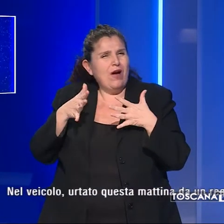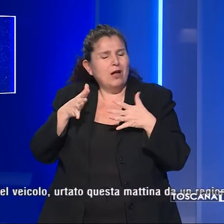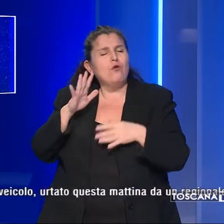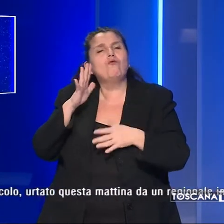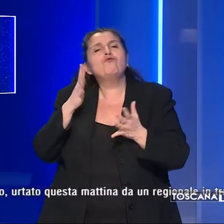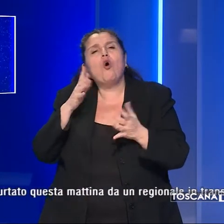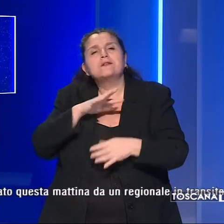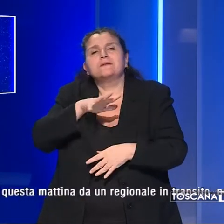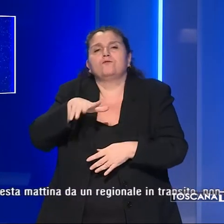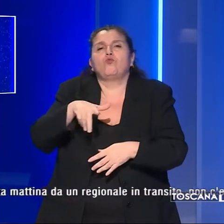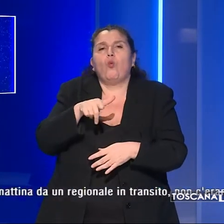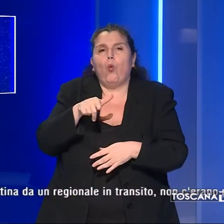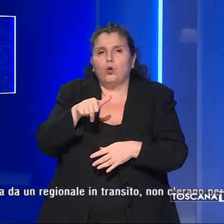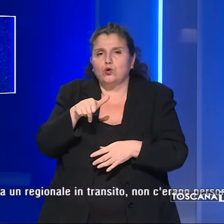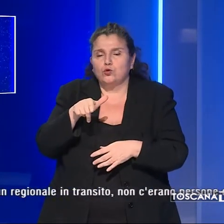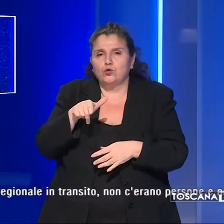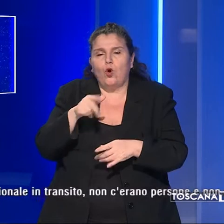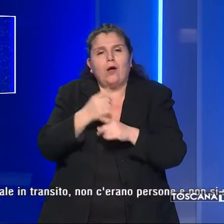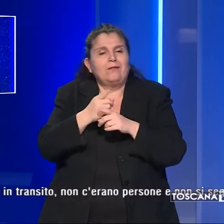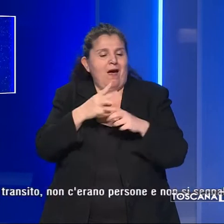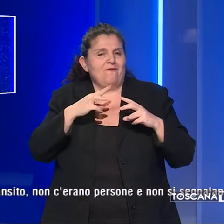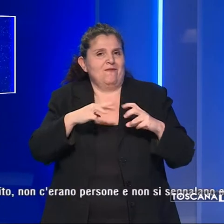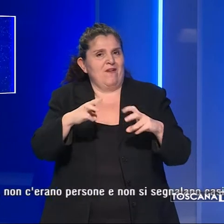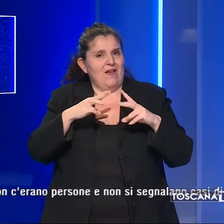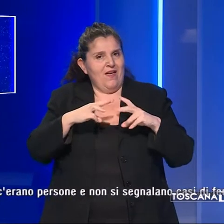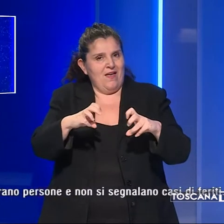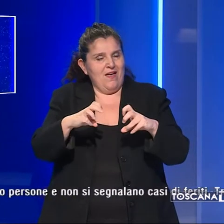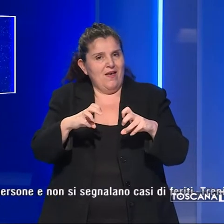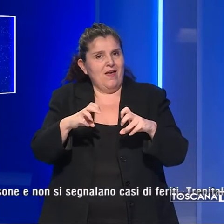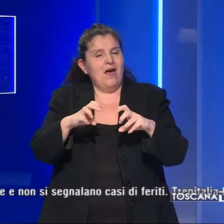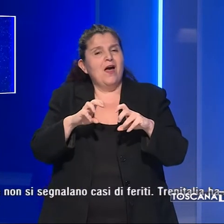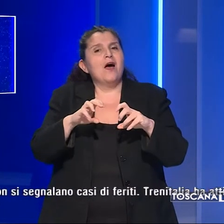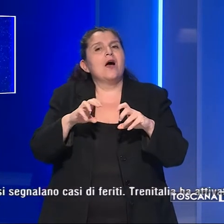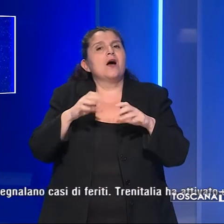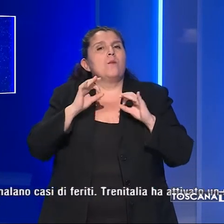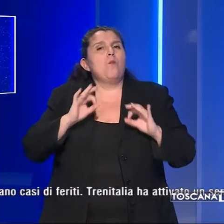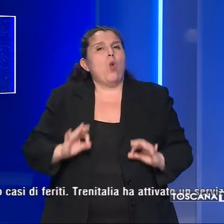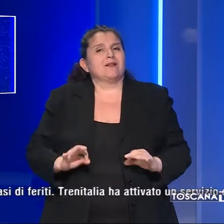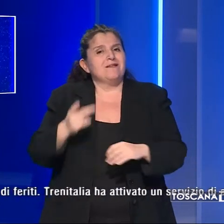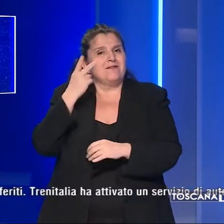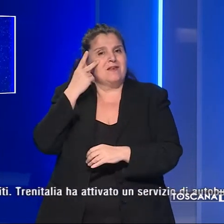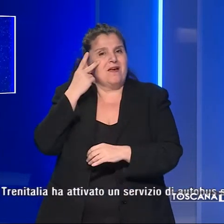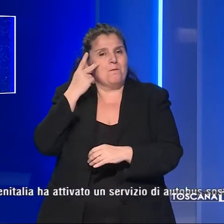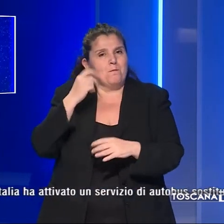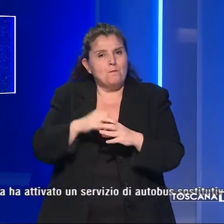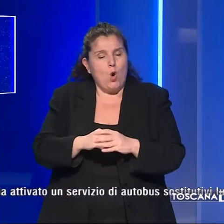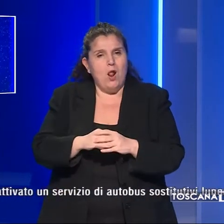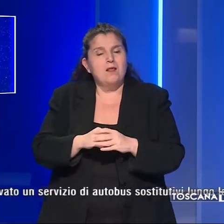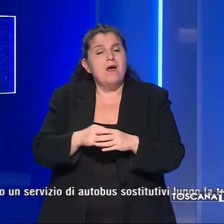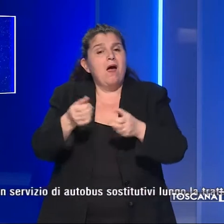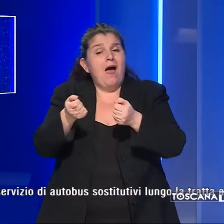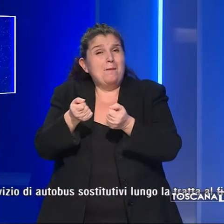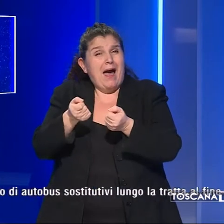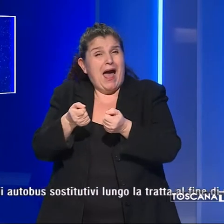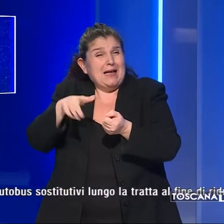forse un furto, su cui sono in corso indagini da parte del commissariato di Empoli. Nel veicolo